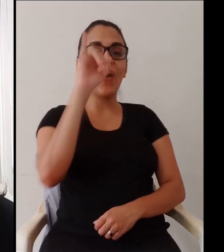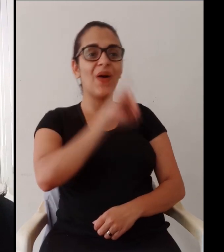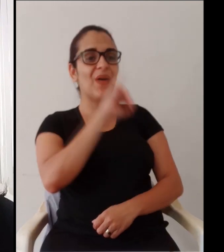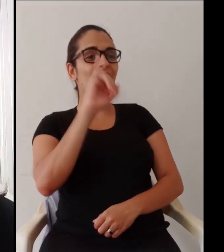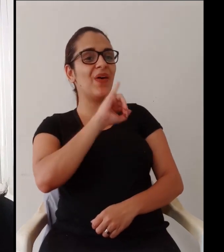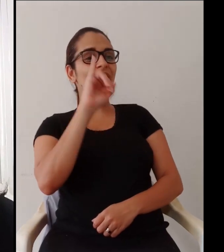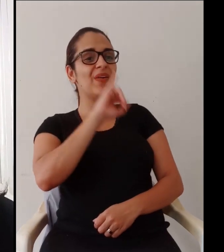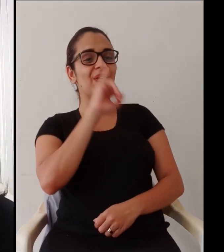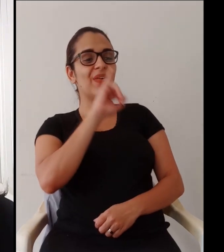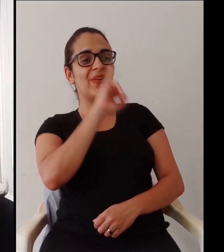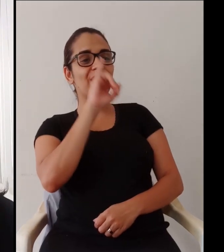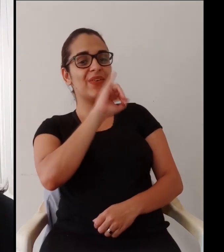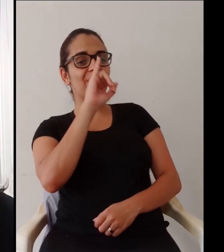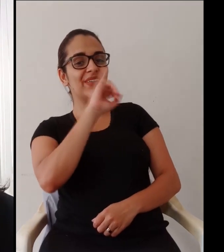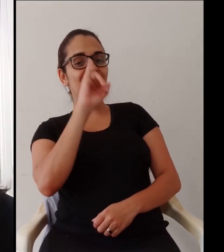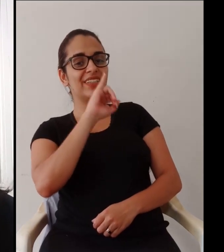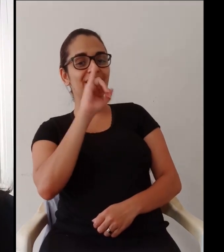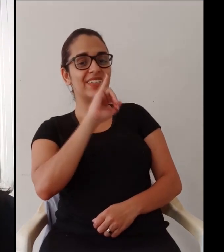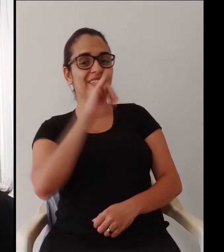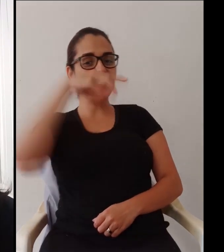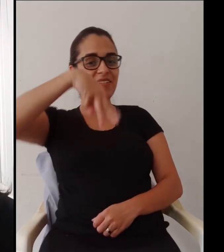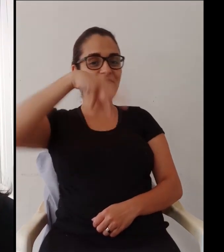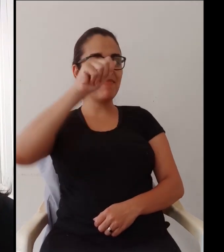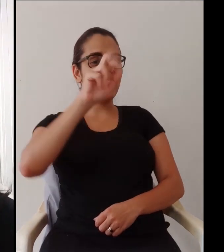Várias pessoas participando.